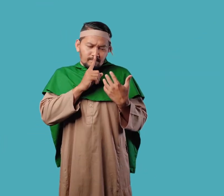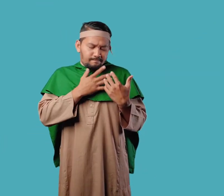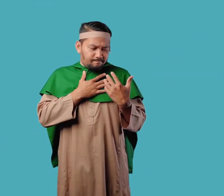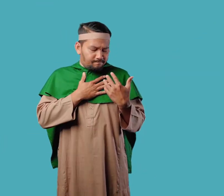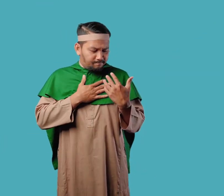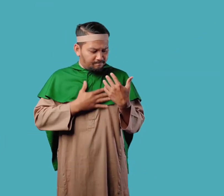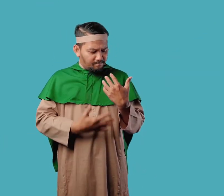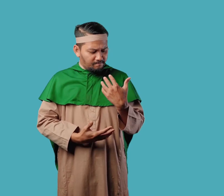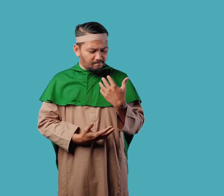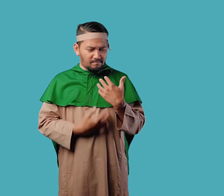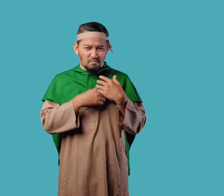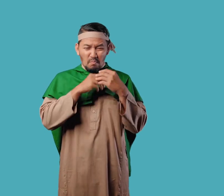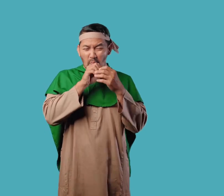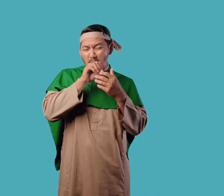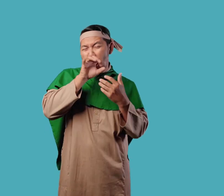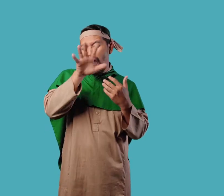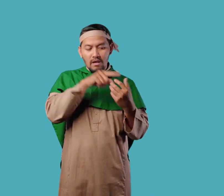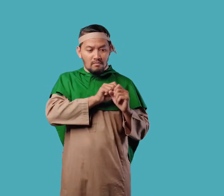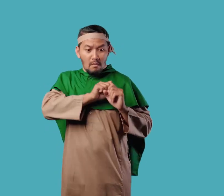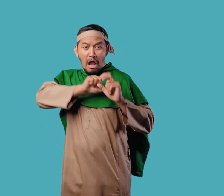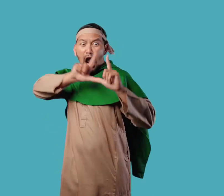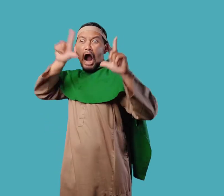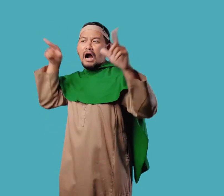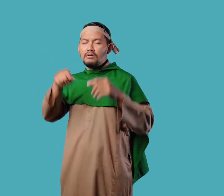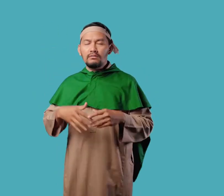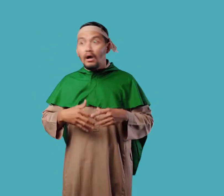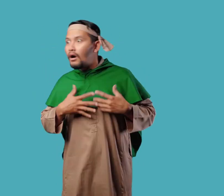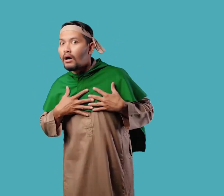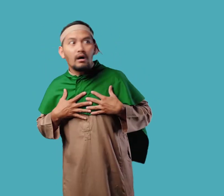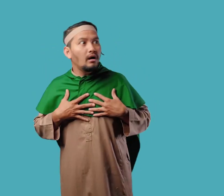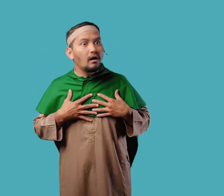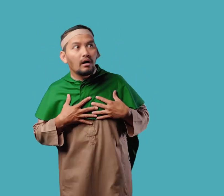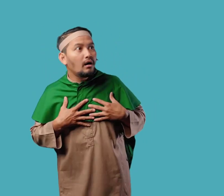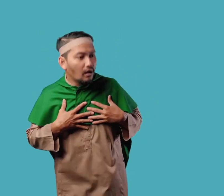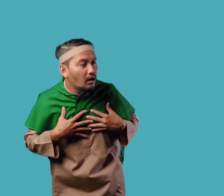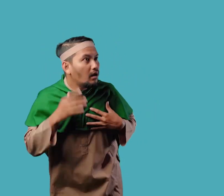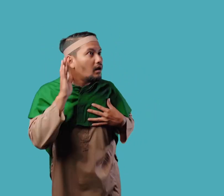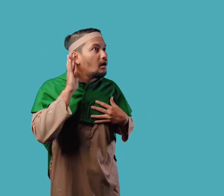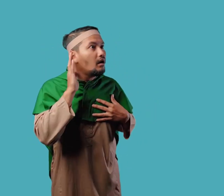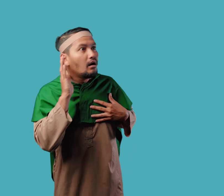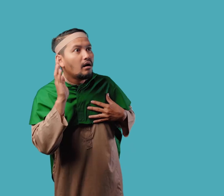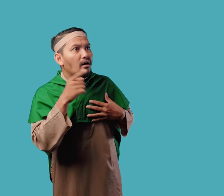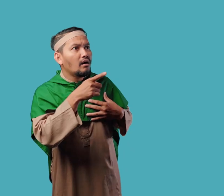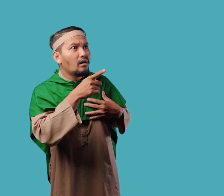sangat memalukan Kemudian tiba-tiba bayi itu berbicara Dan orang-orang terkejut melihatnya